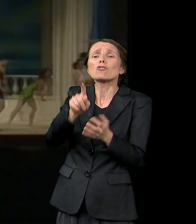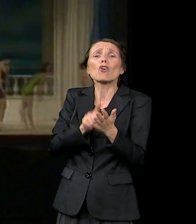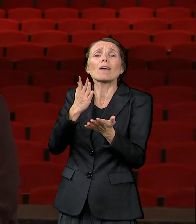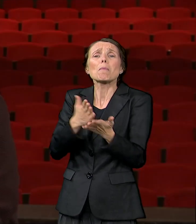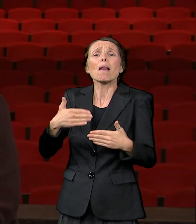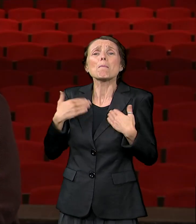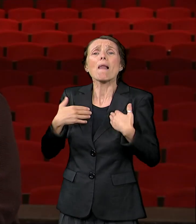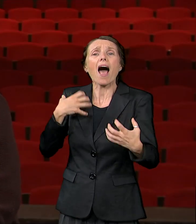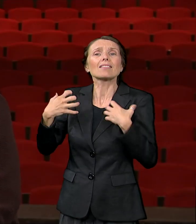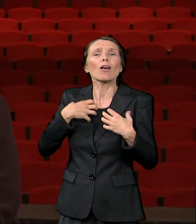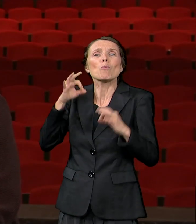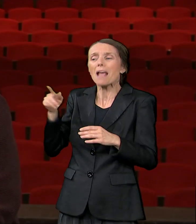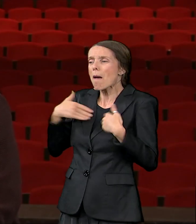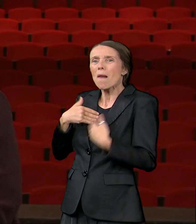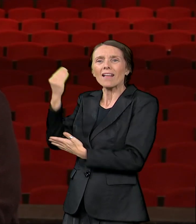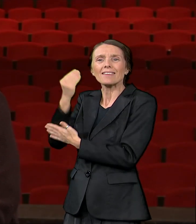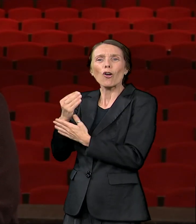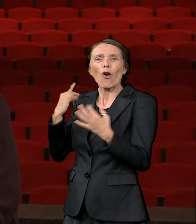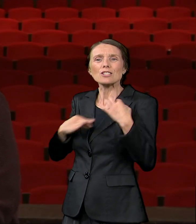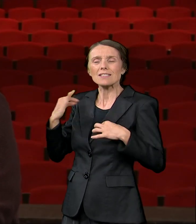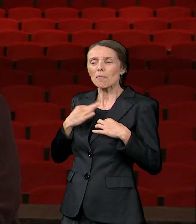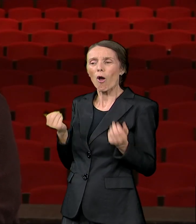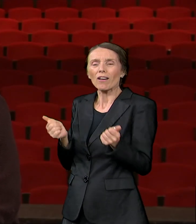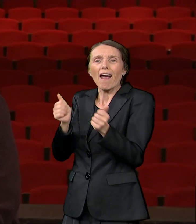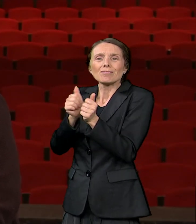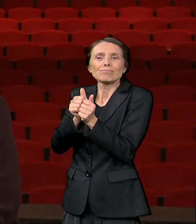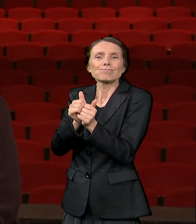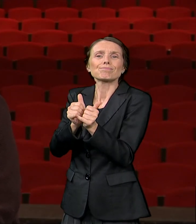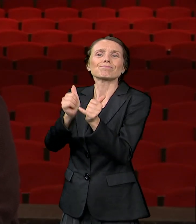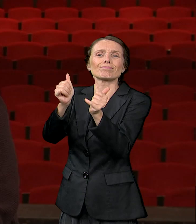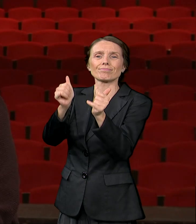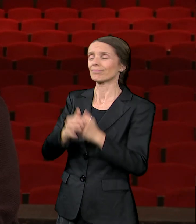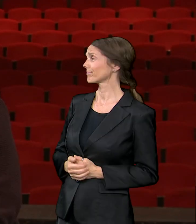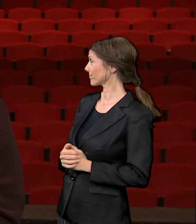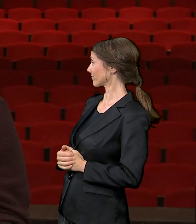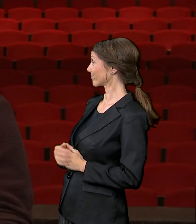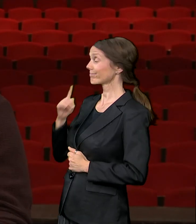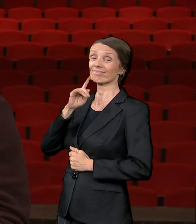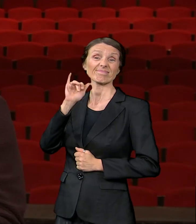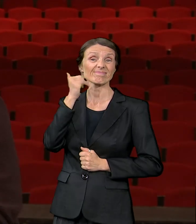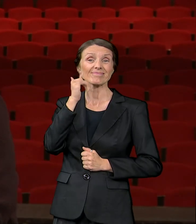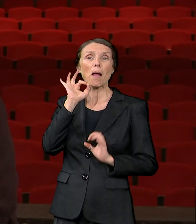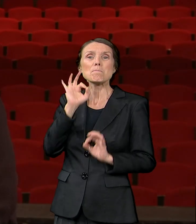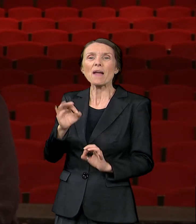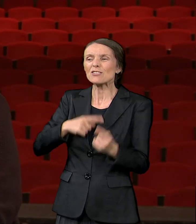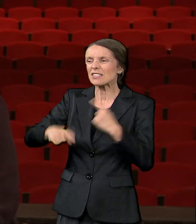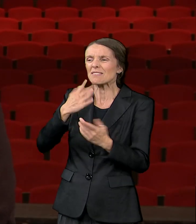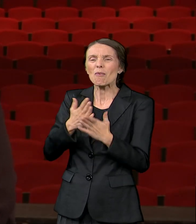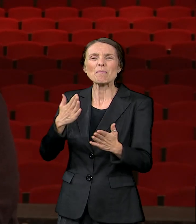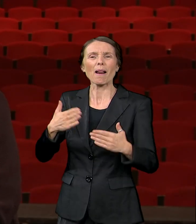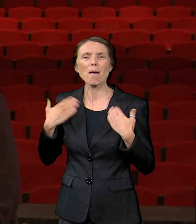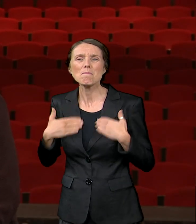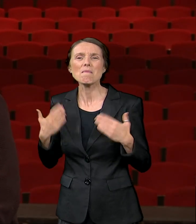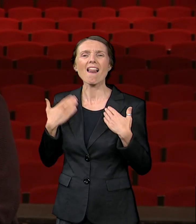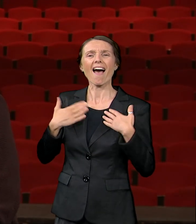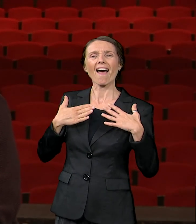u periodu naše mladosti. Tako da smo nekako, verovatno, svi najsveže uspomene,